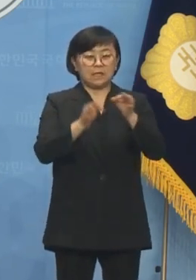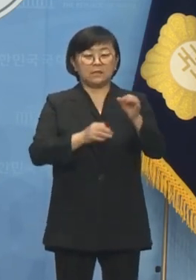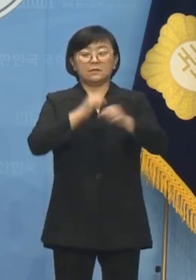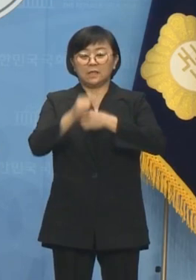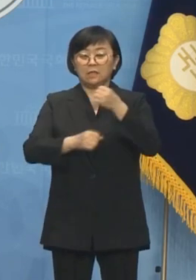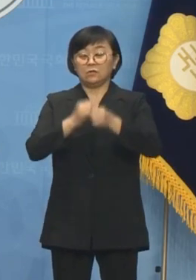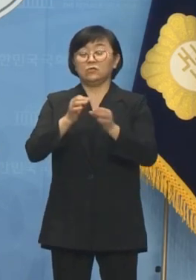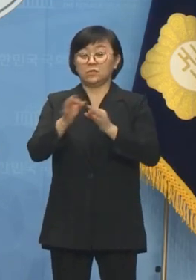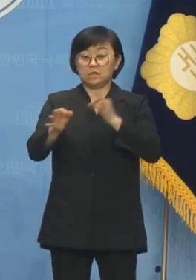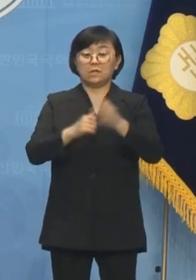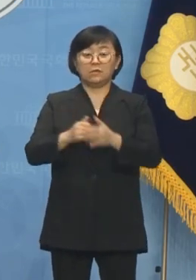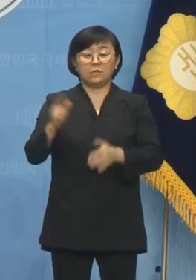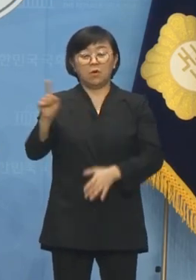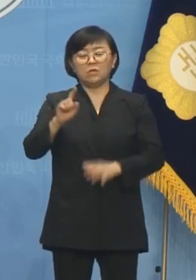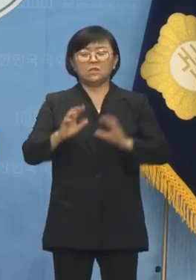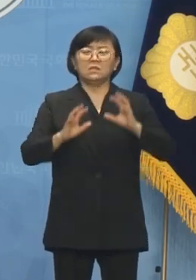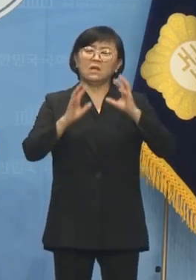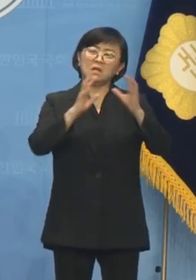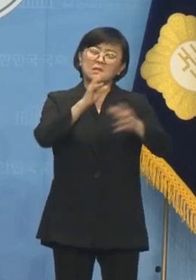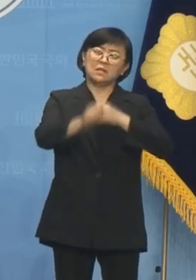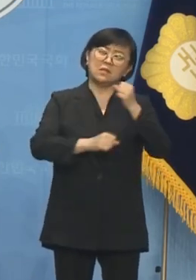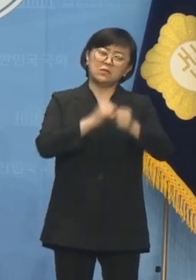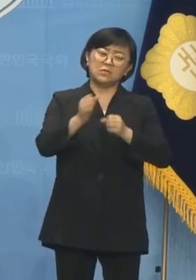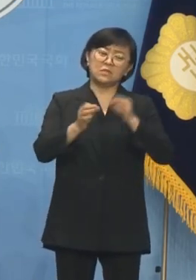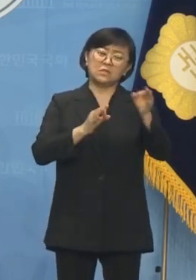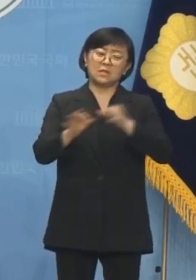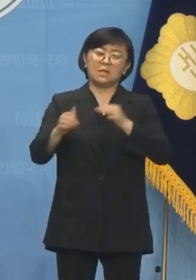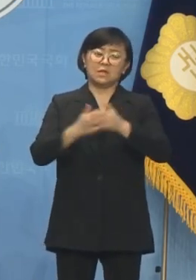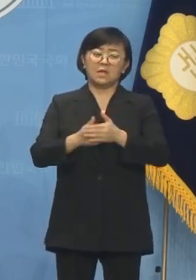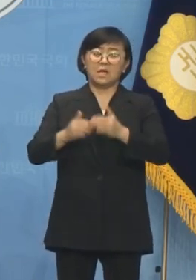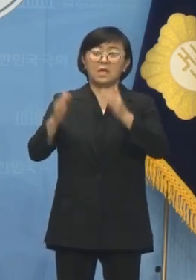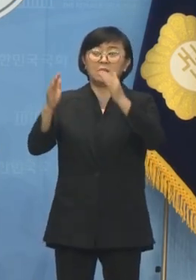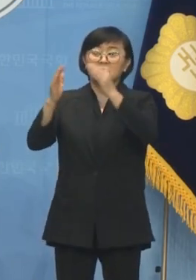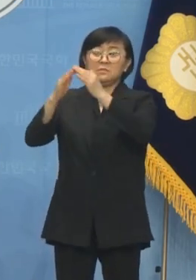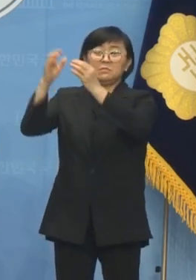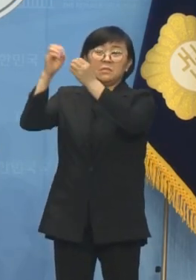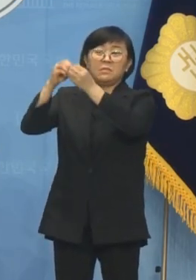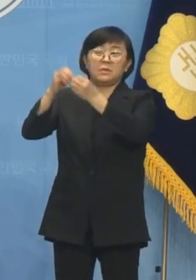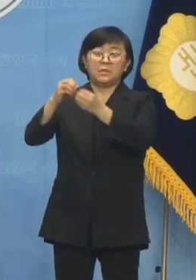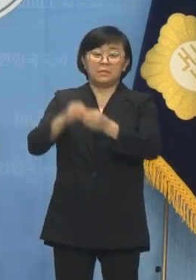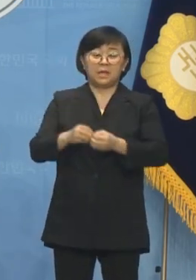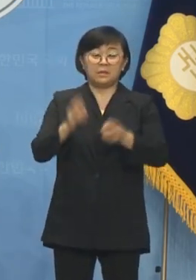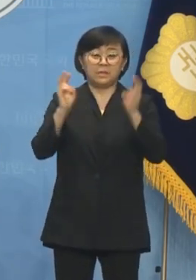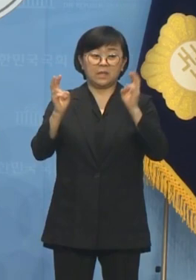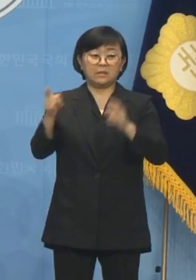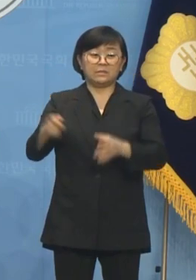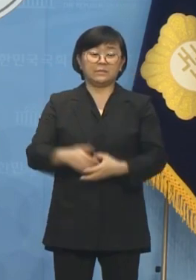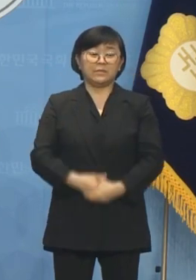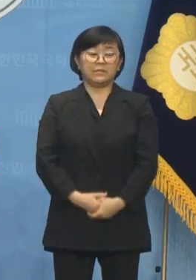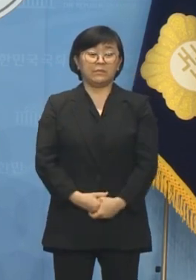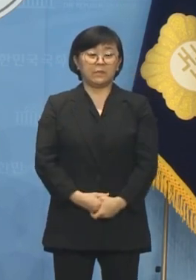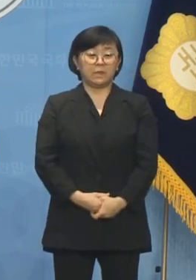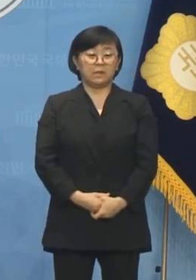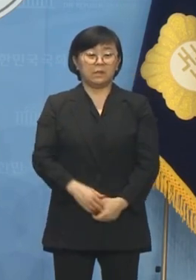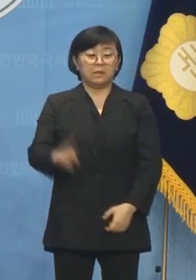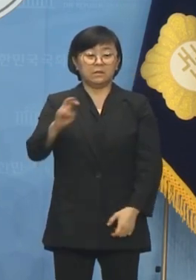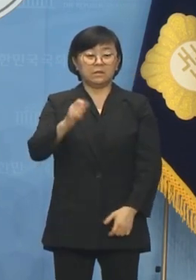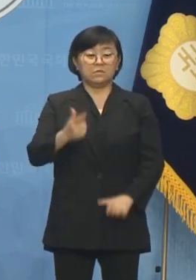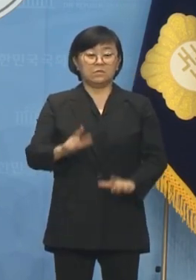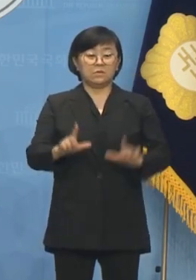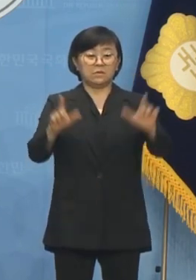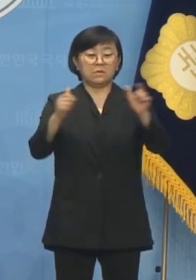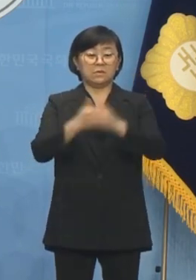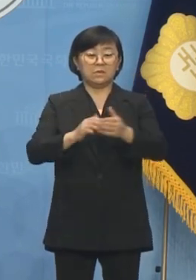대체 어느 나라 자유시장이 가업 승계를 옹호한단 말입니까? 2016년